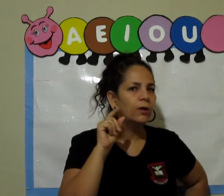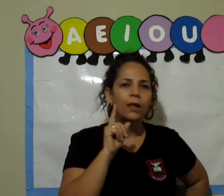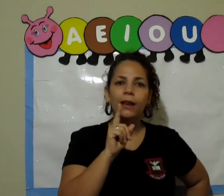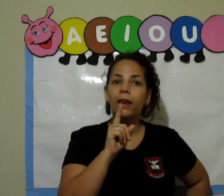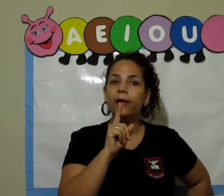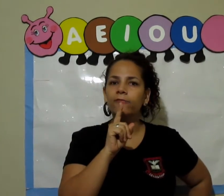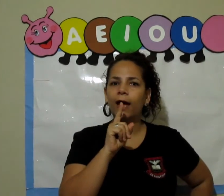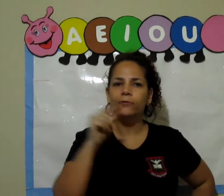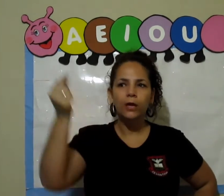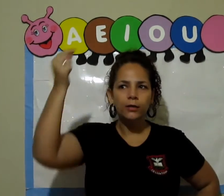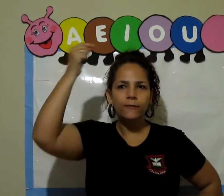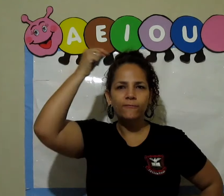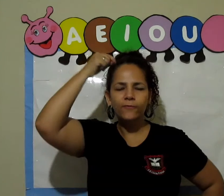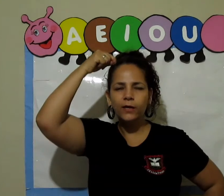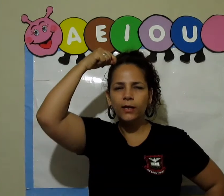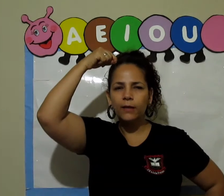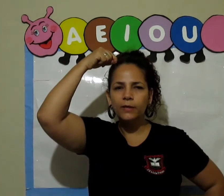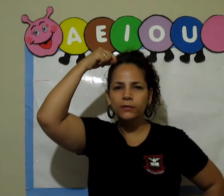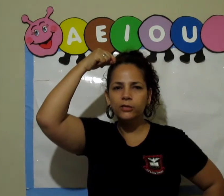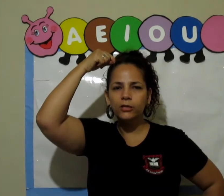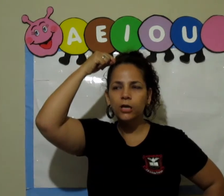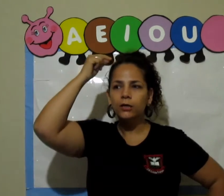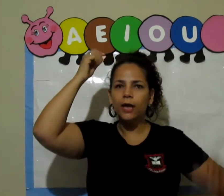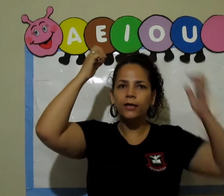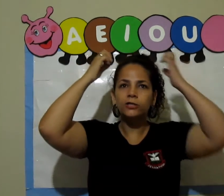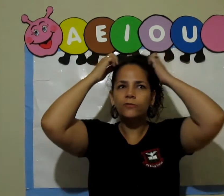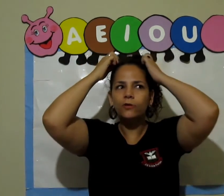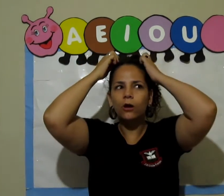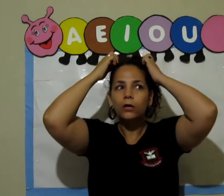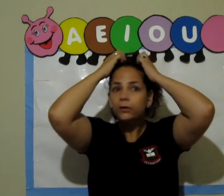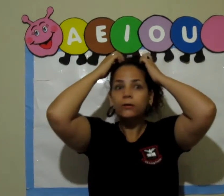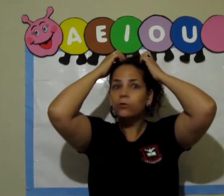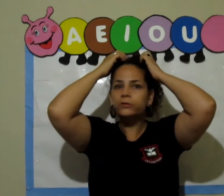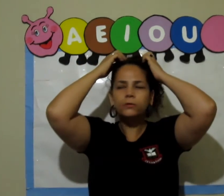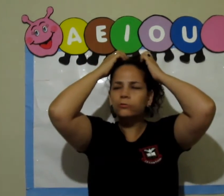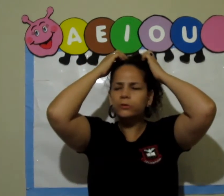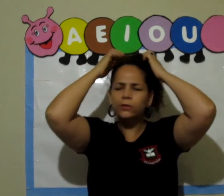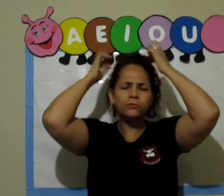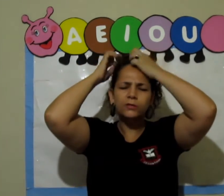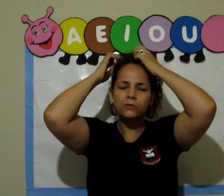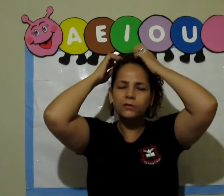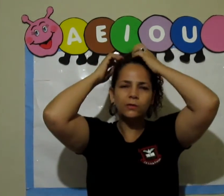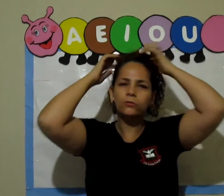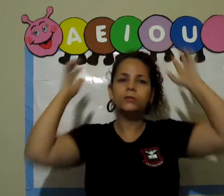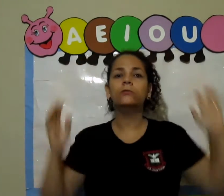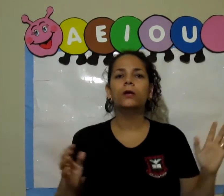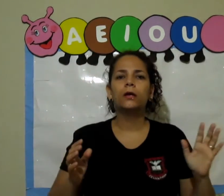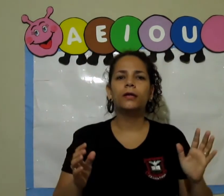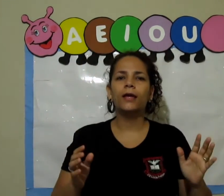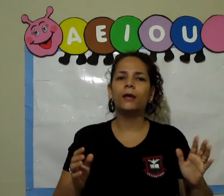levado que fica na cabeça da gente e aí a gente fica, coçando, coçando, coçando, coçando. E aí a